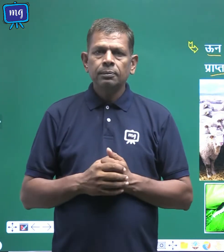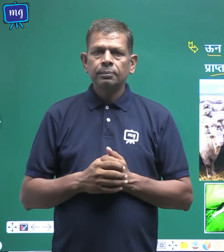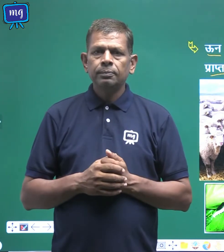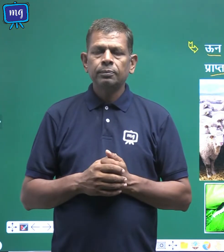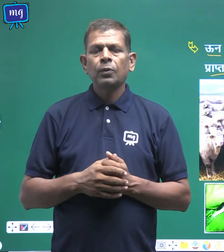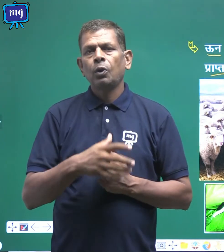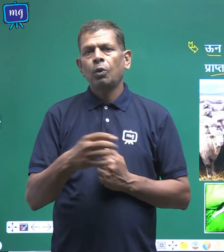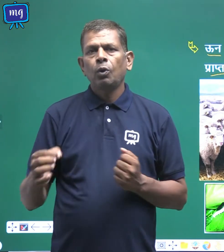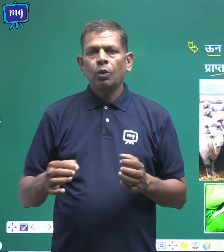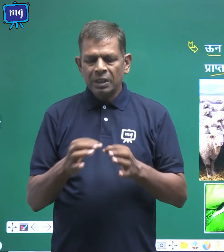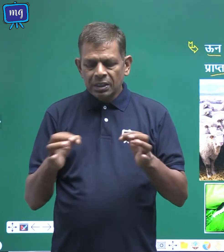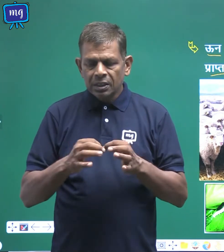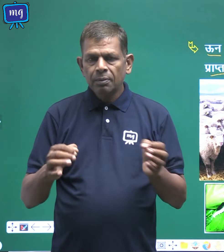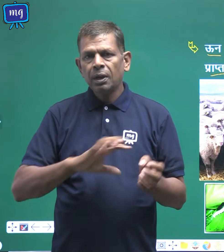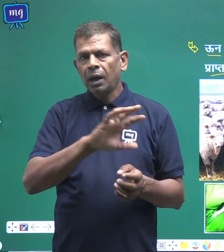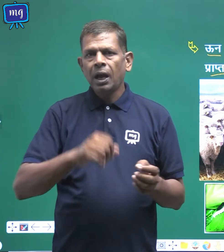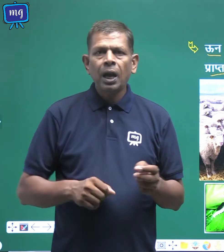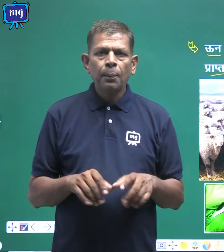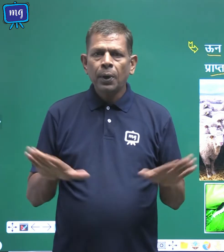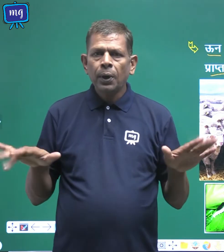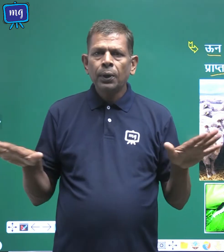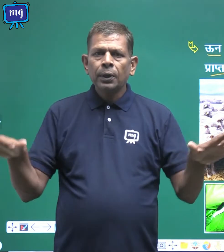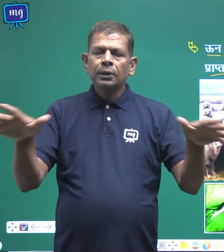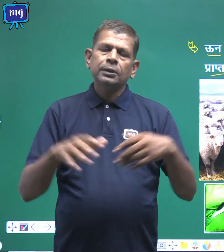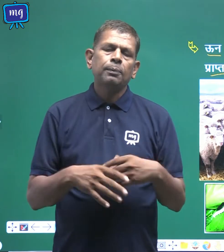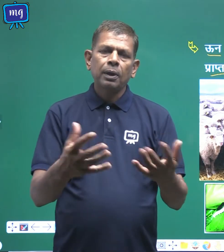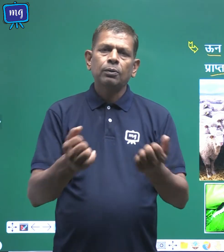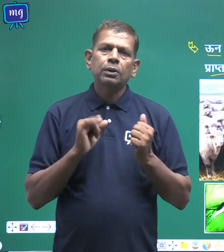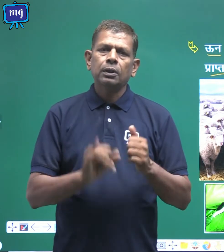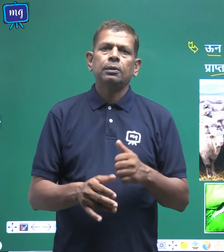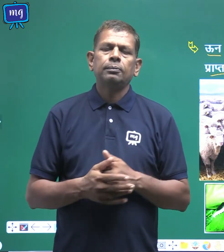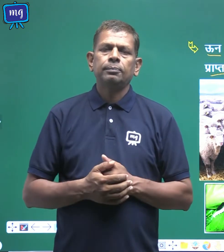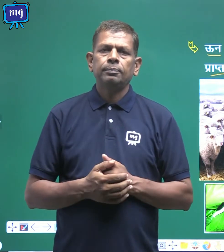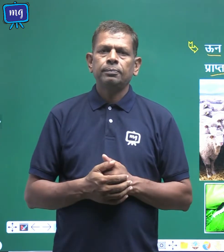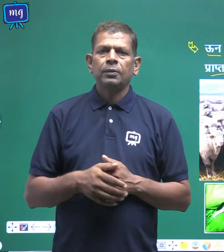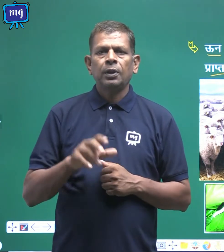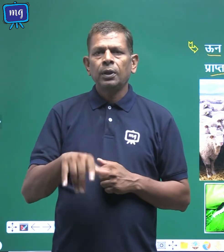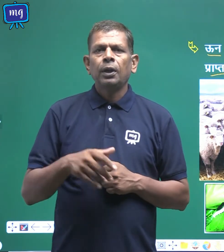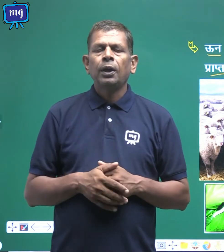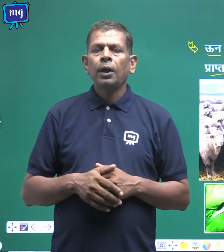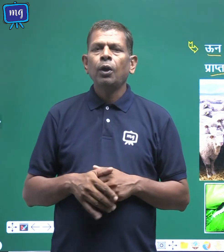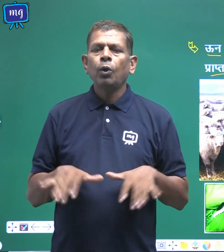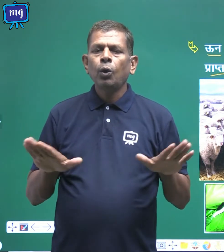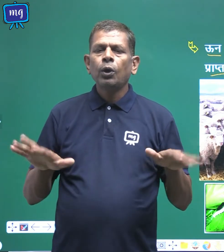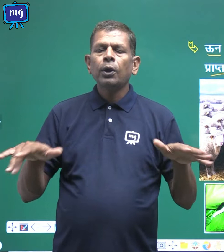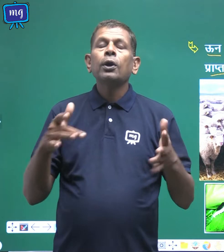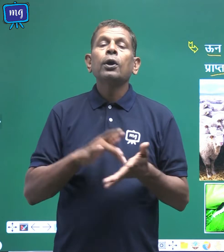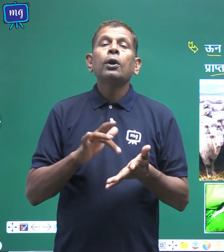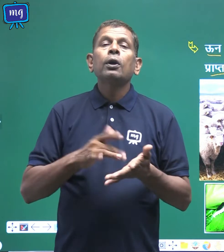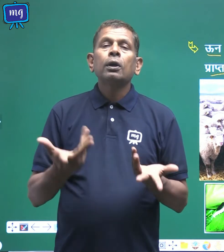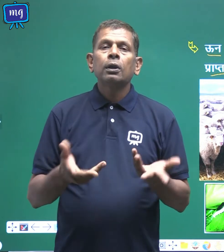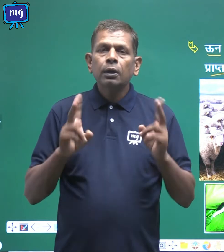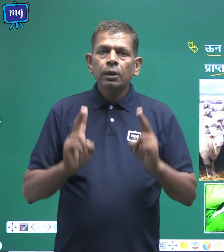और रेशम हमें कीट से प्राप्थ होता है और ये कीट कहां रहता है पोधों के